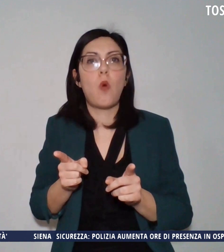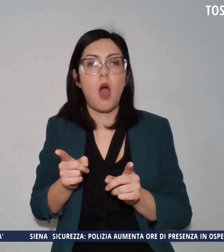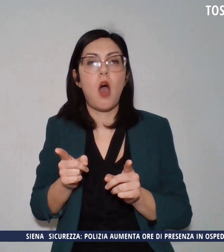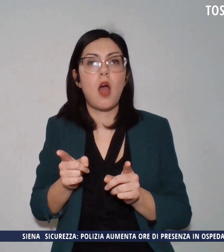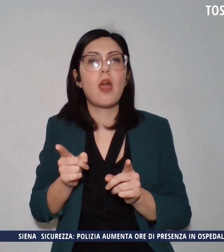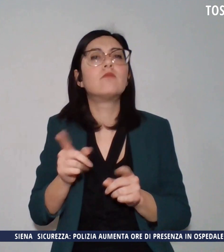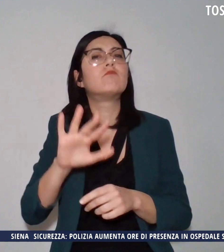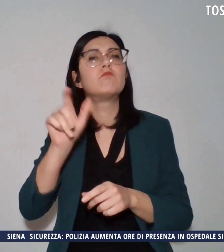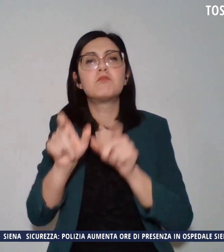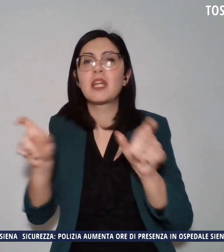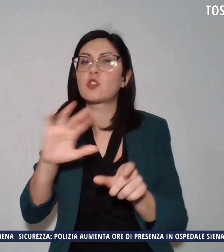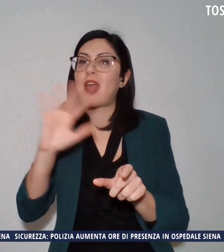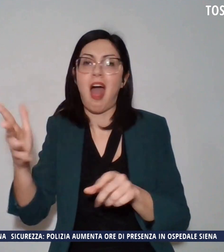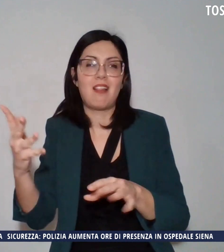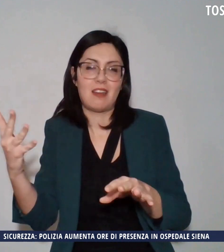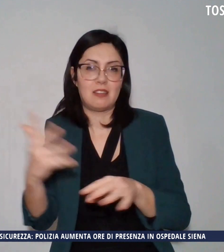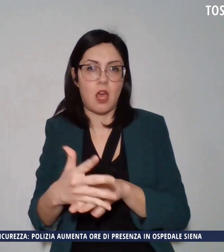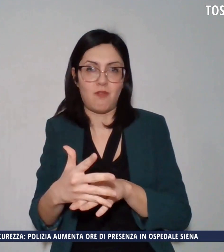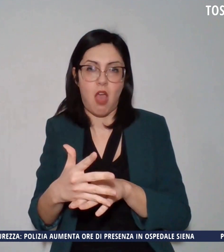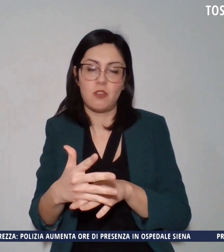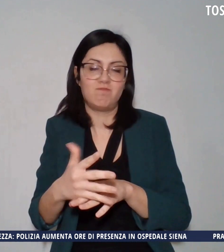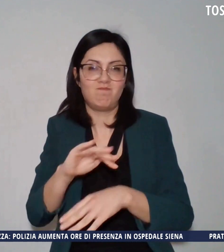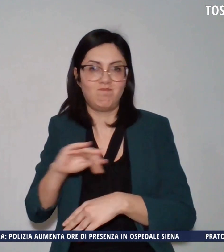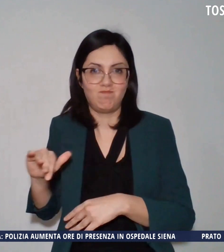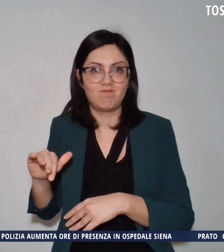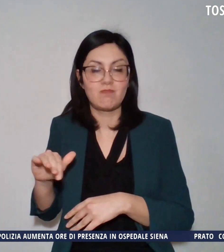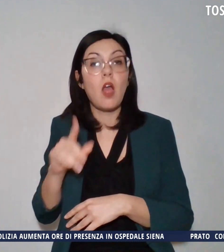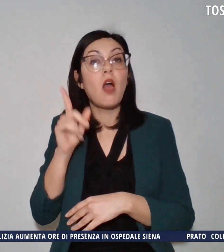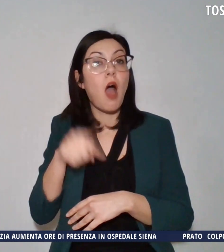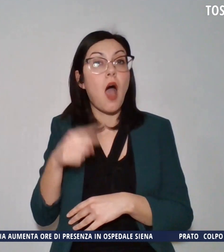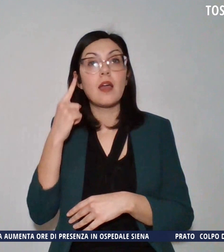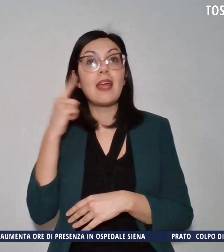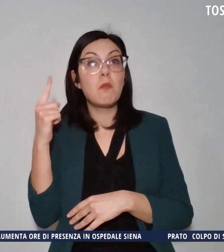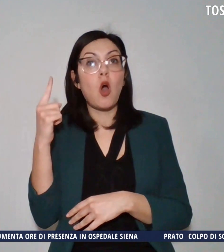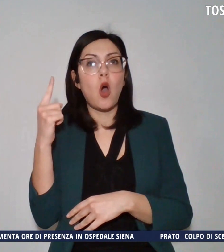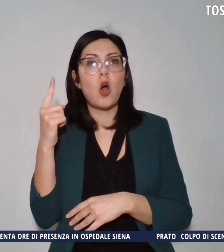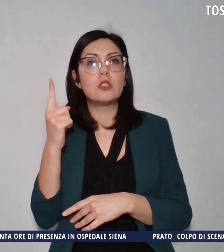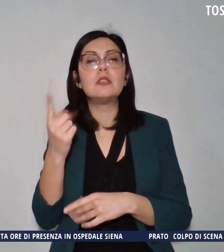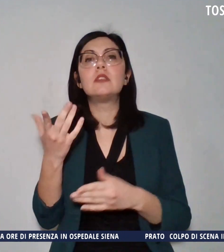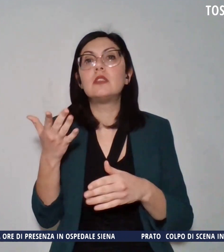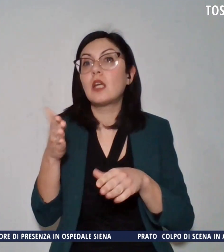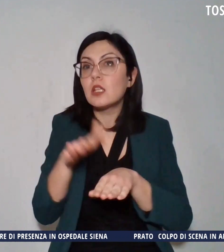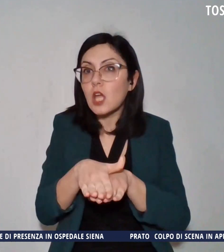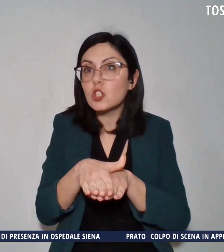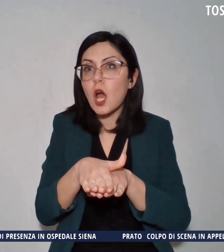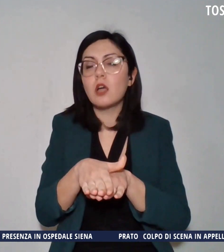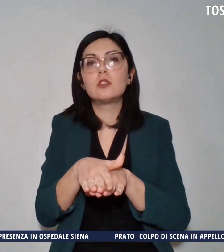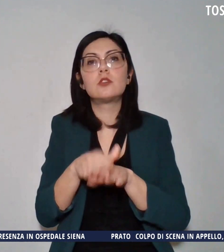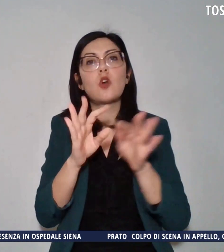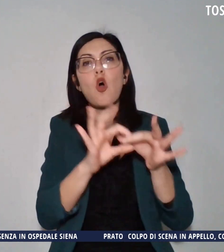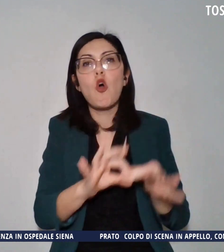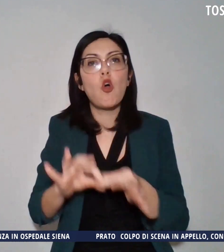persone così come non trova di scontro l'ipotesi di un decesso causato dal